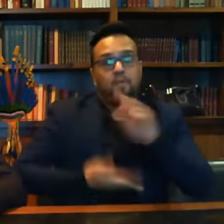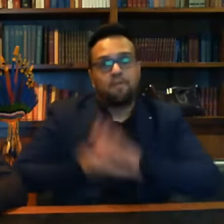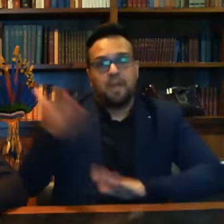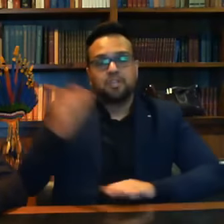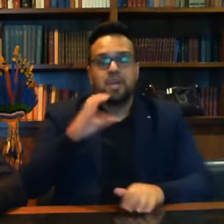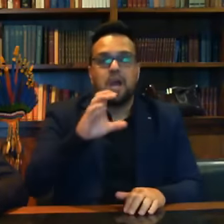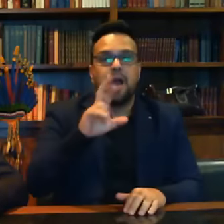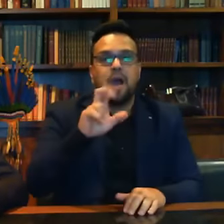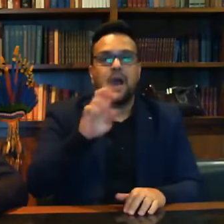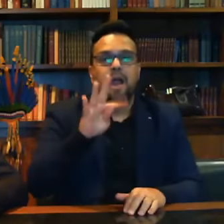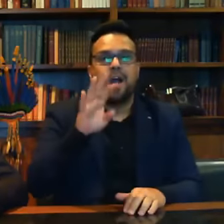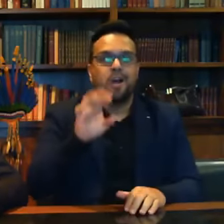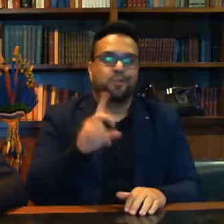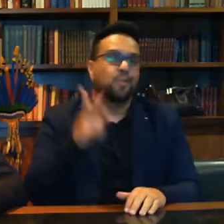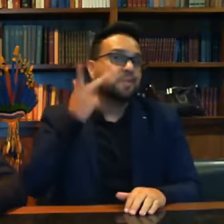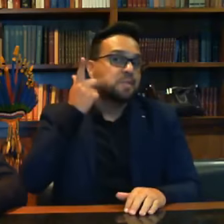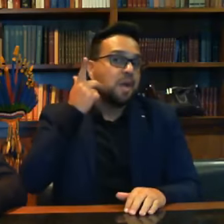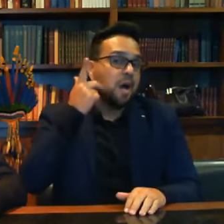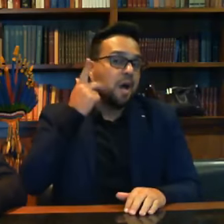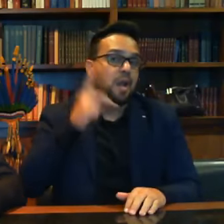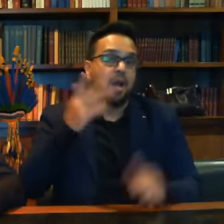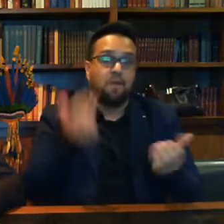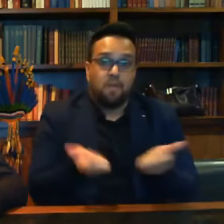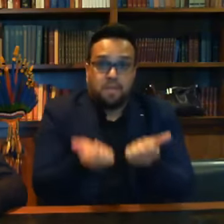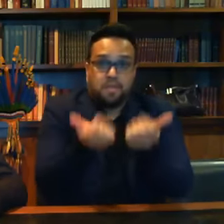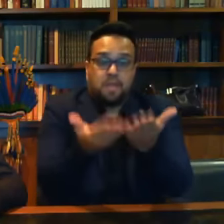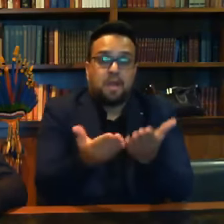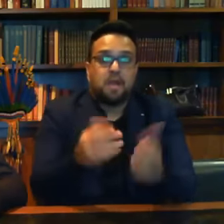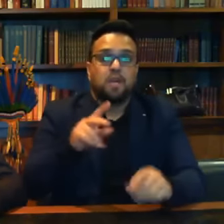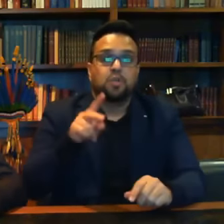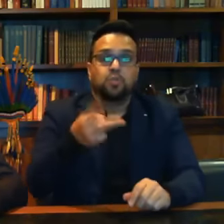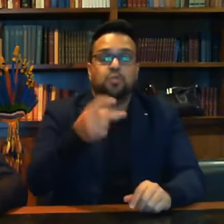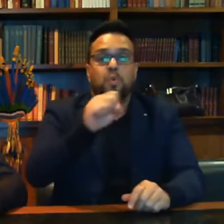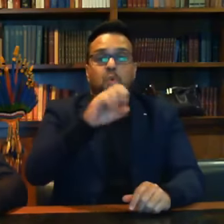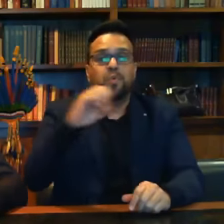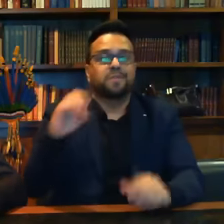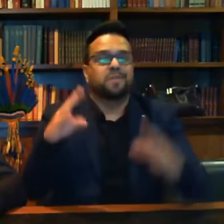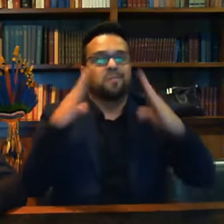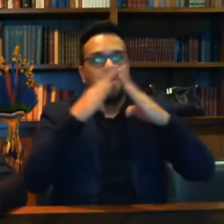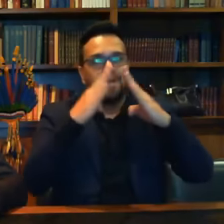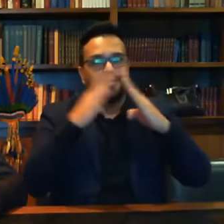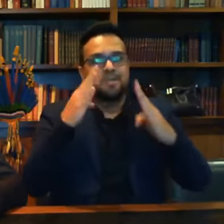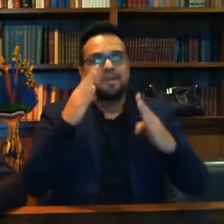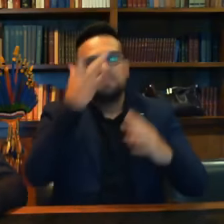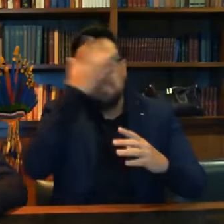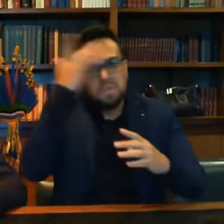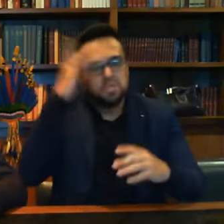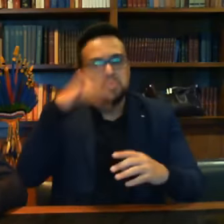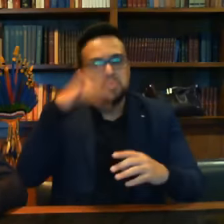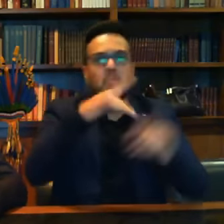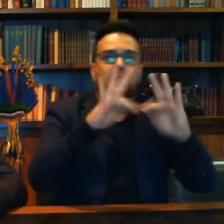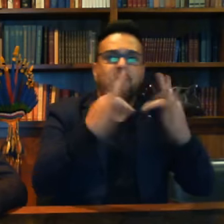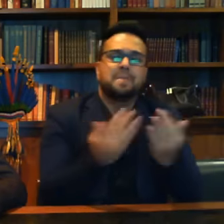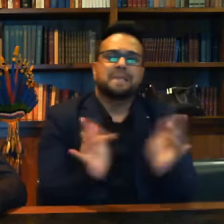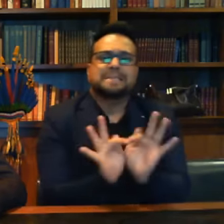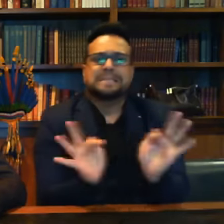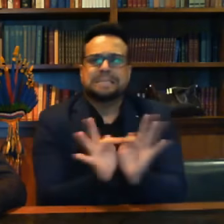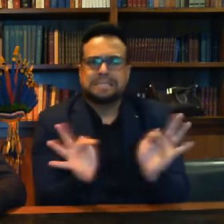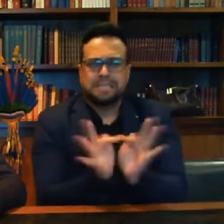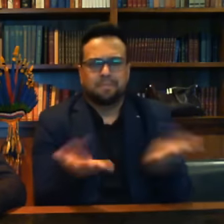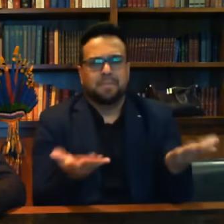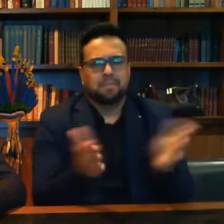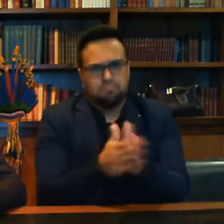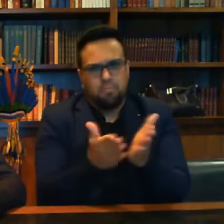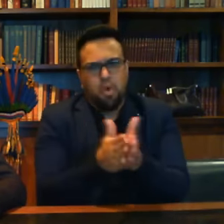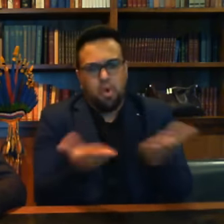Ceará. Vamos entregar por volta de 2.800 moradias à família de baixa renda da região. Dizer